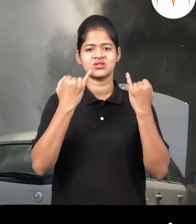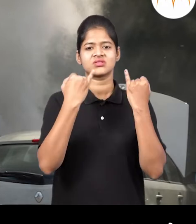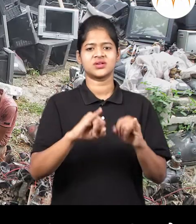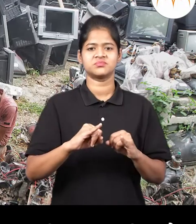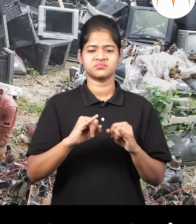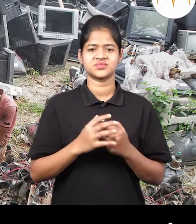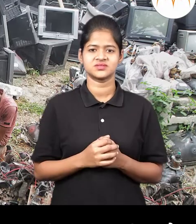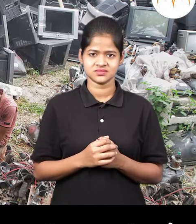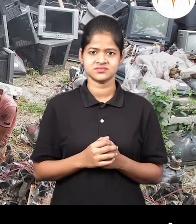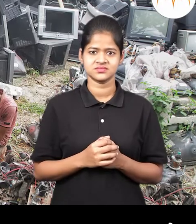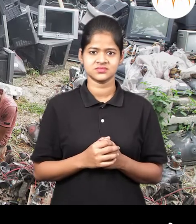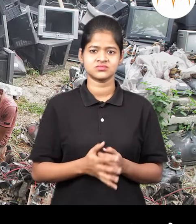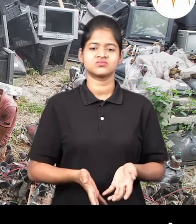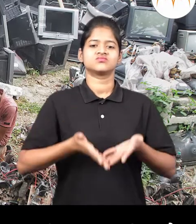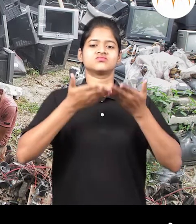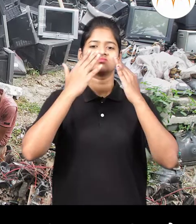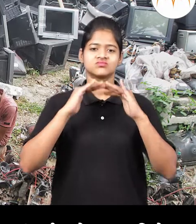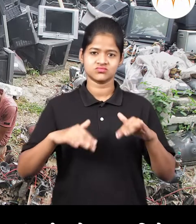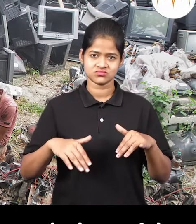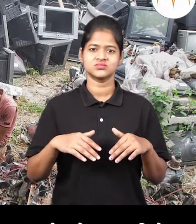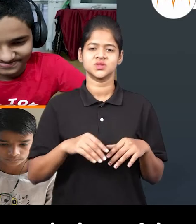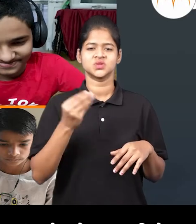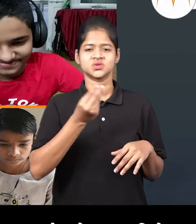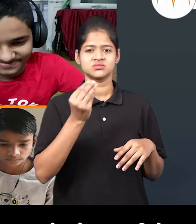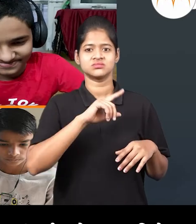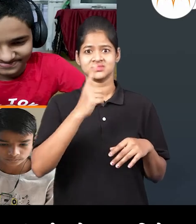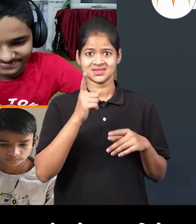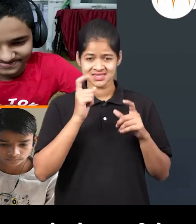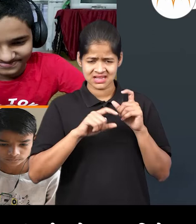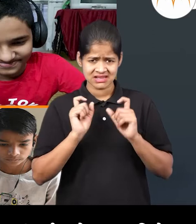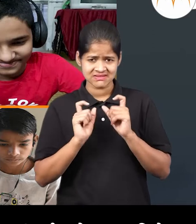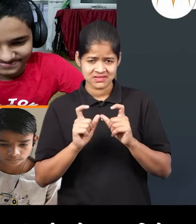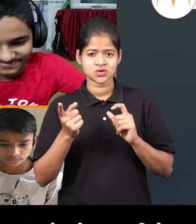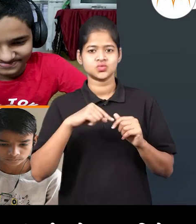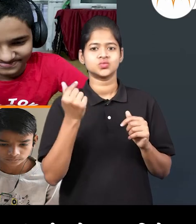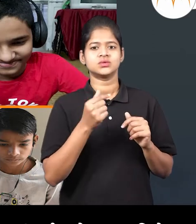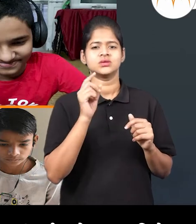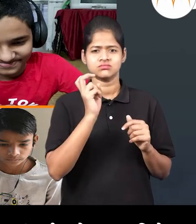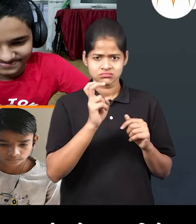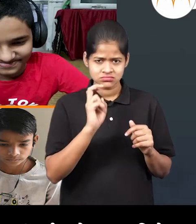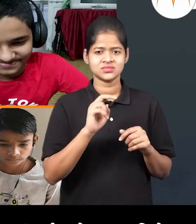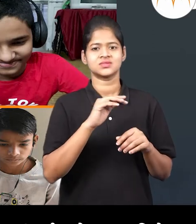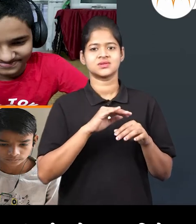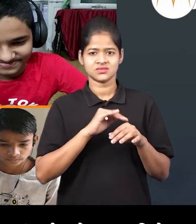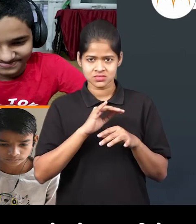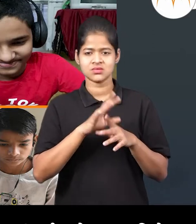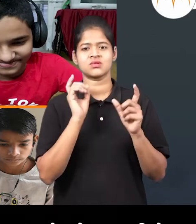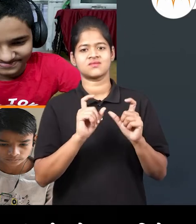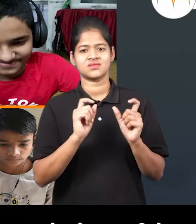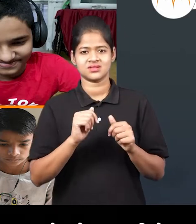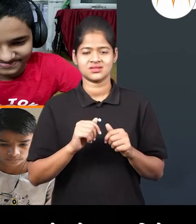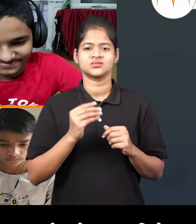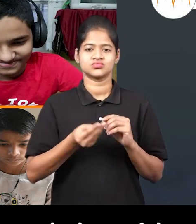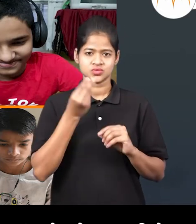ने प्रदू शना तही वाड जालिये। त्या मुल प्रत्यकाने या साधनांचा वापर कालजी पुर्वक केला